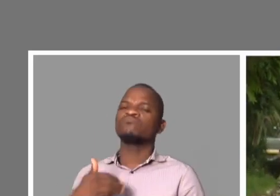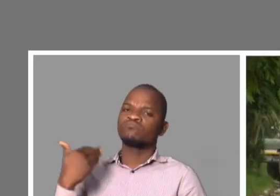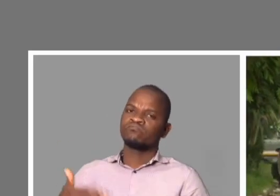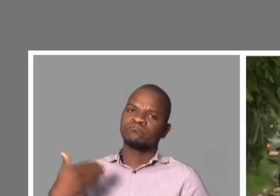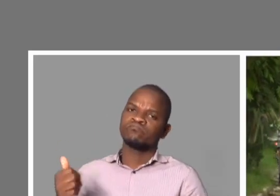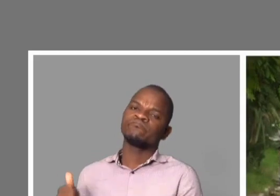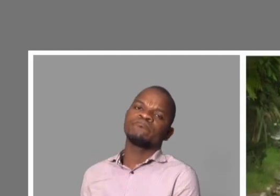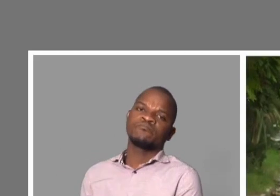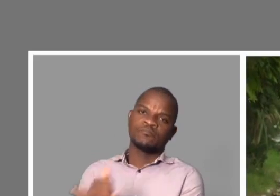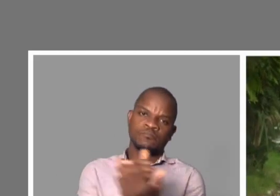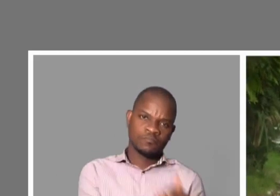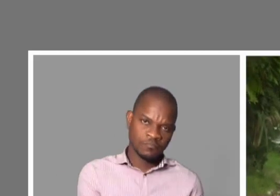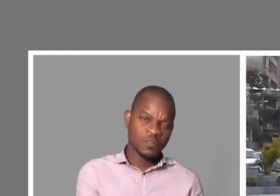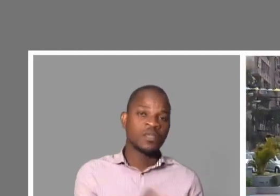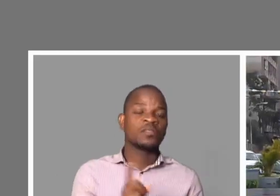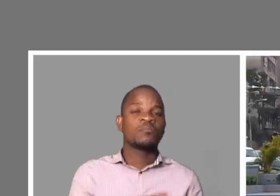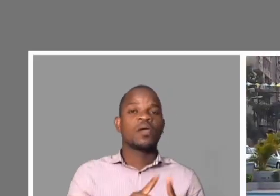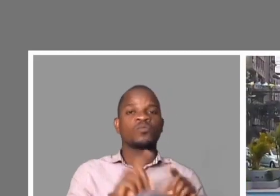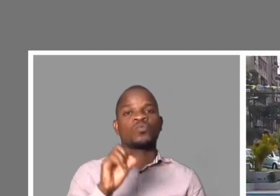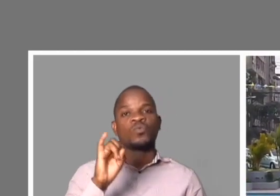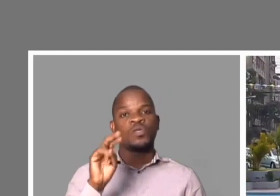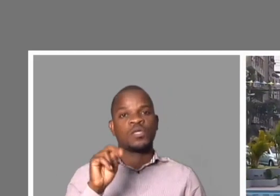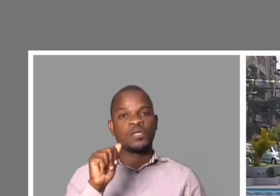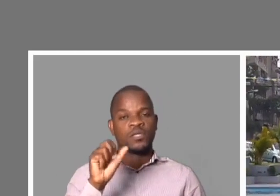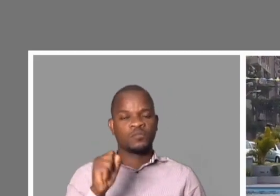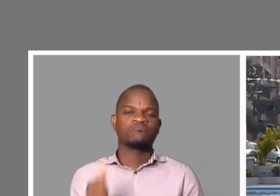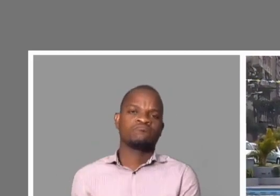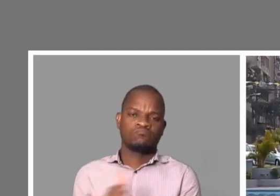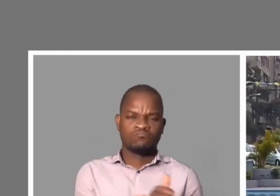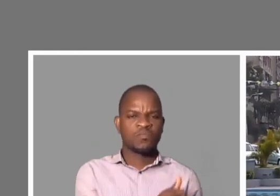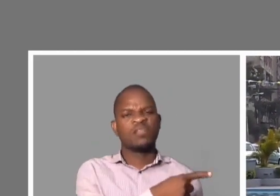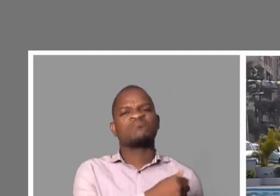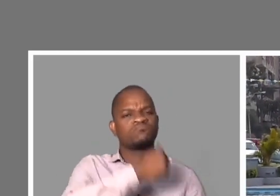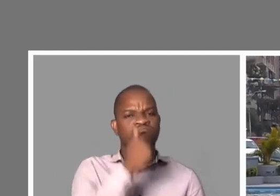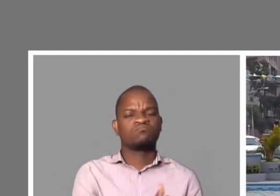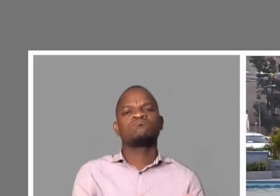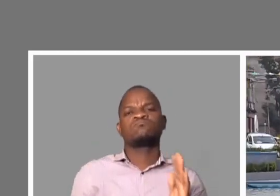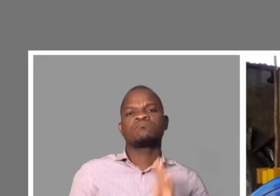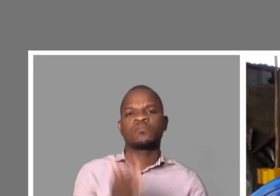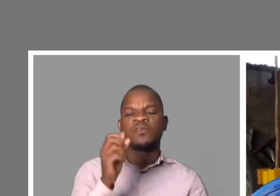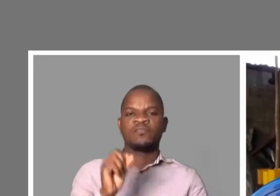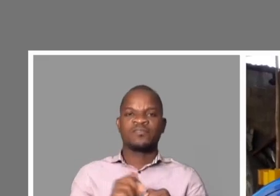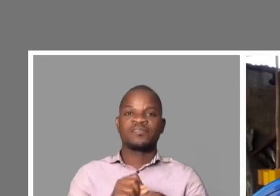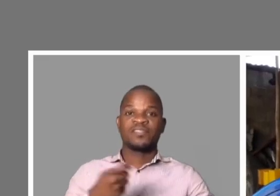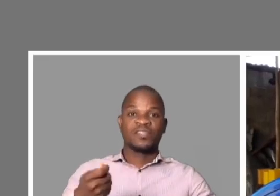Cegos e Ampliopes de Moçambique e do Inas, começou a fazer negócios. Para começar, essa